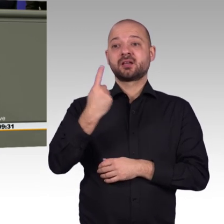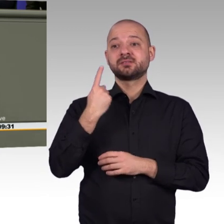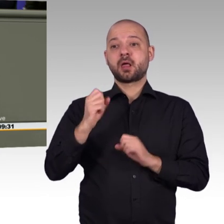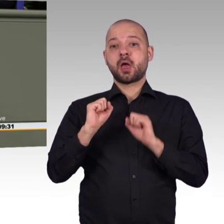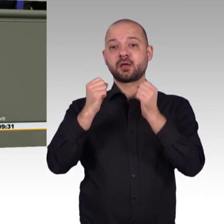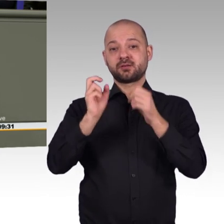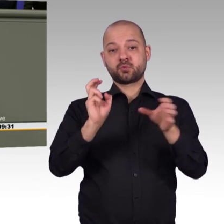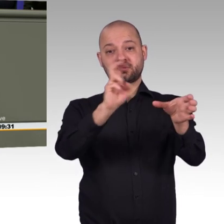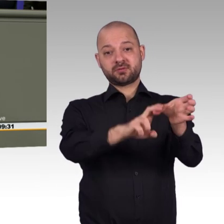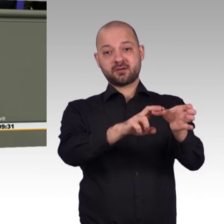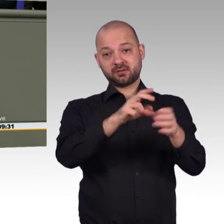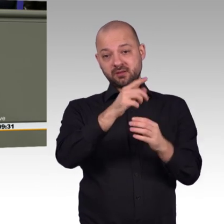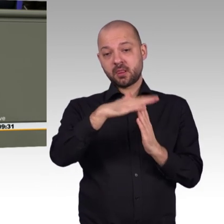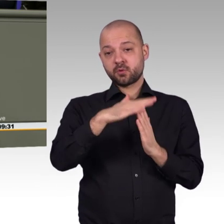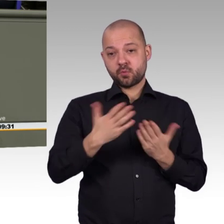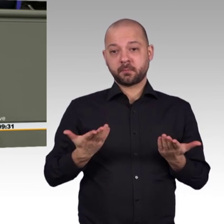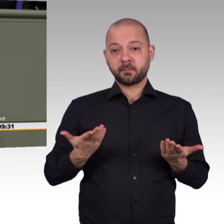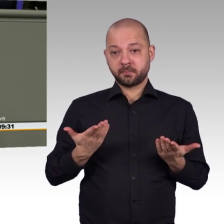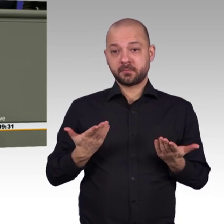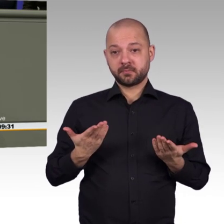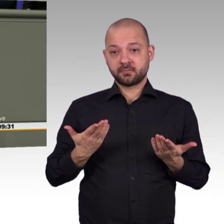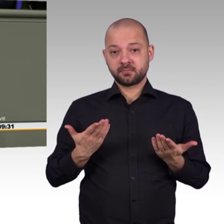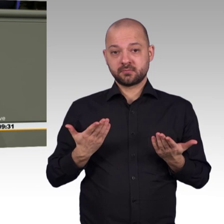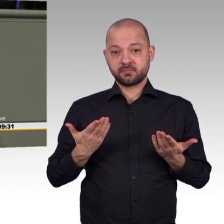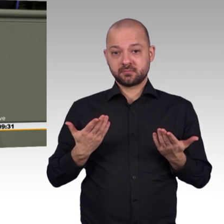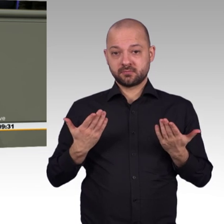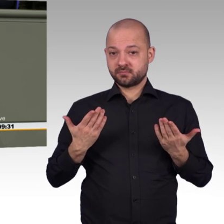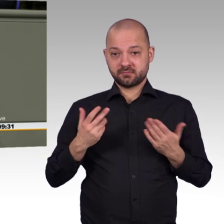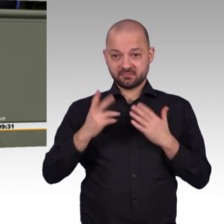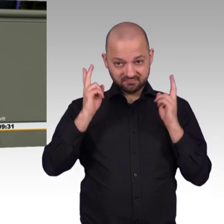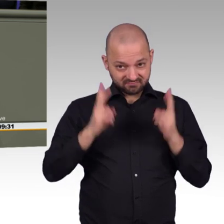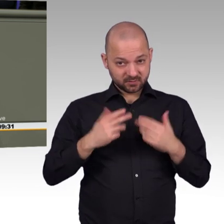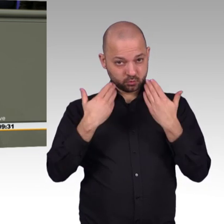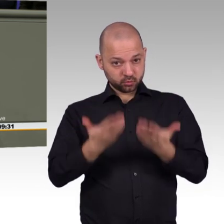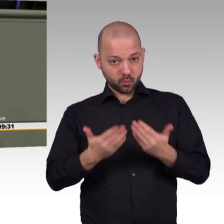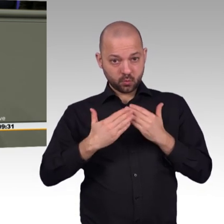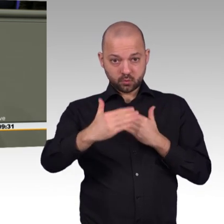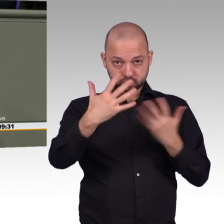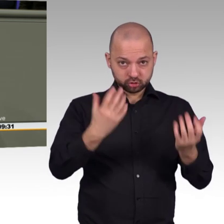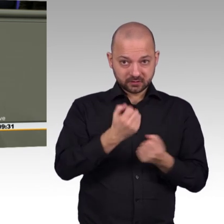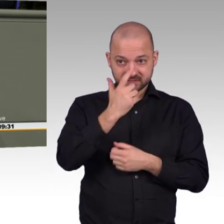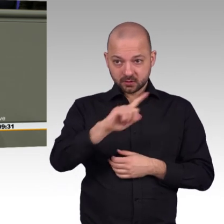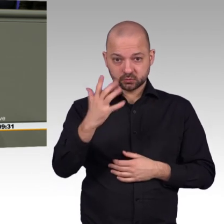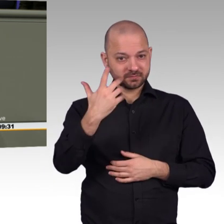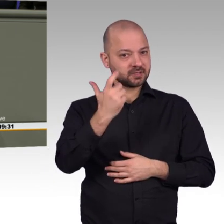-Technologie. Als Mitglied im Beirat der Bundesnetzagentur weiß ich, was das heißt. 1.000